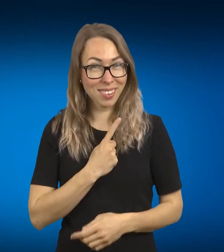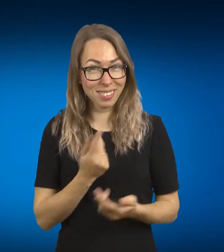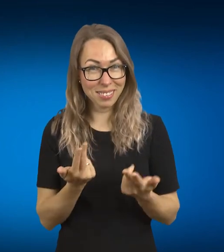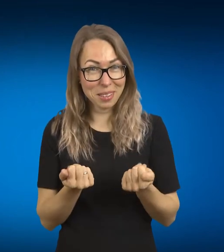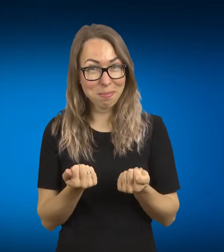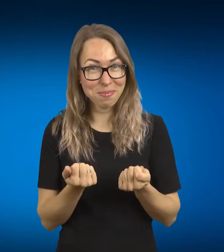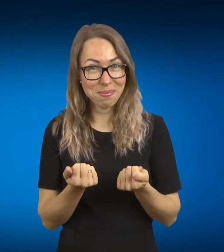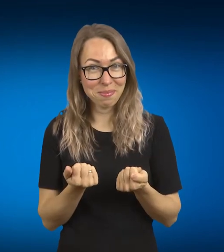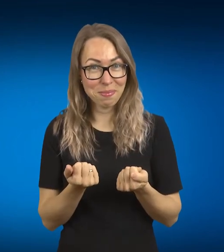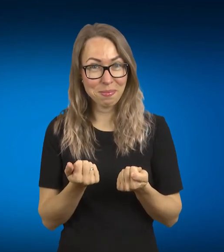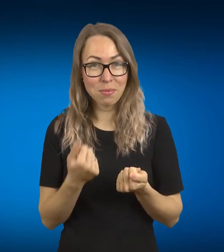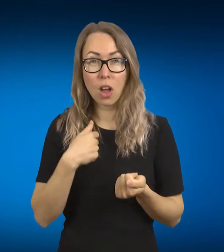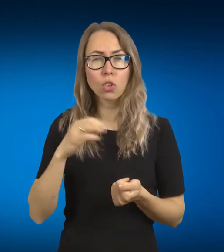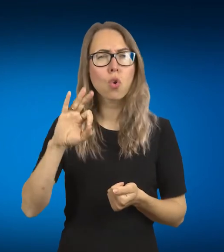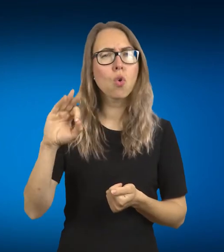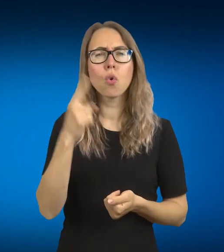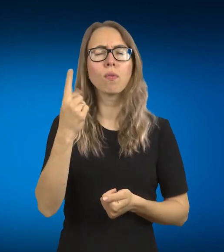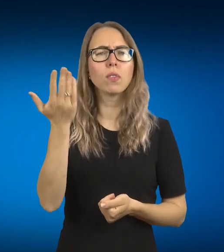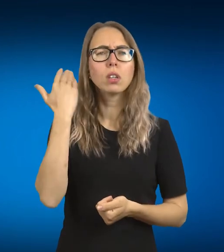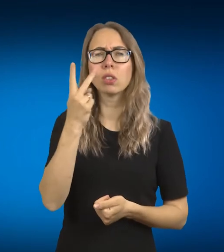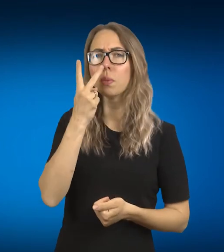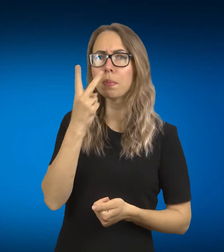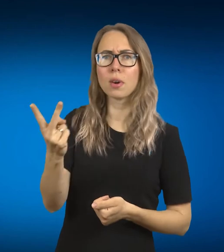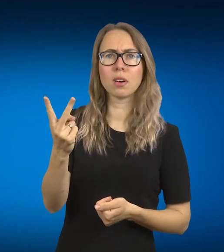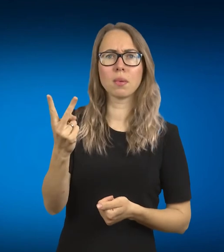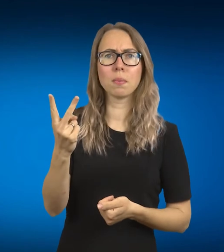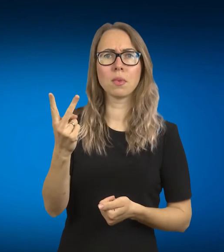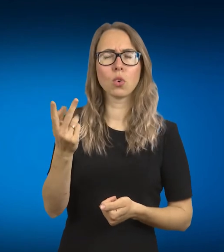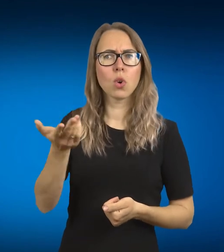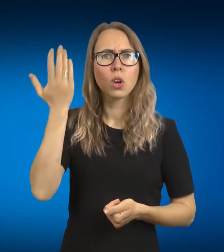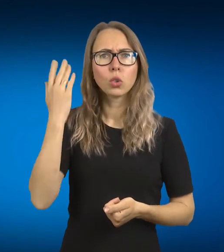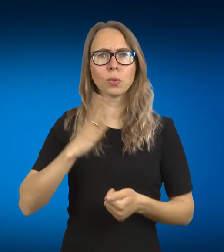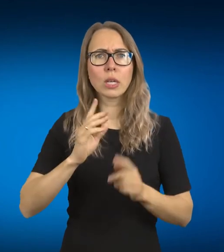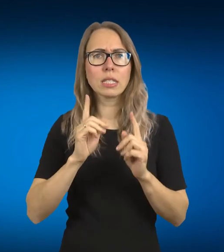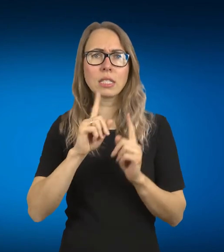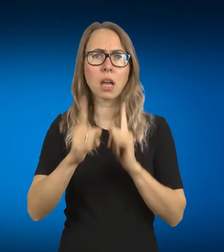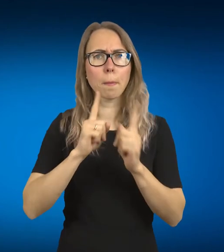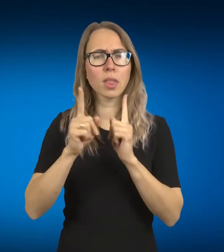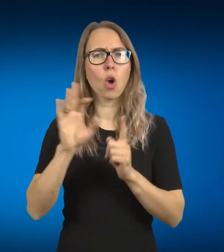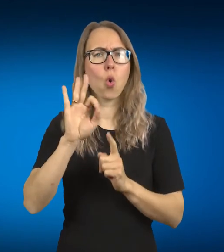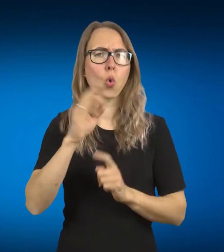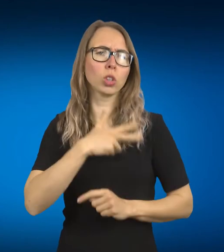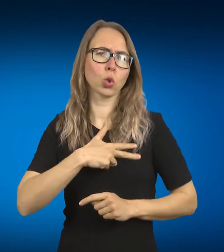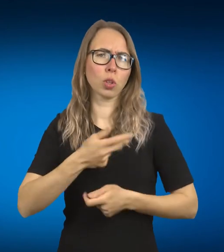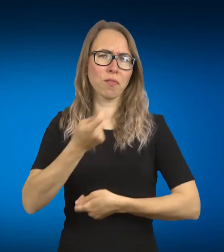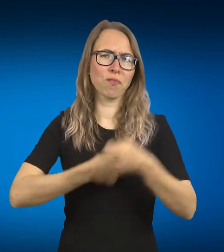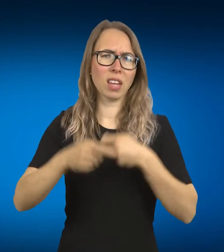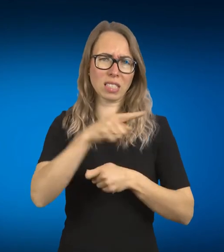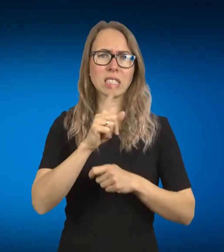pati pirmą kartą aš tave pamačiau, kai buvo ISM seminaras apie socialinį verslą, ir ten aš